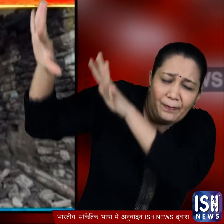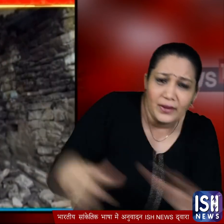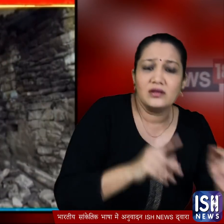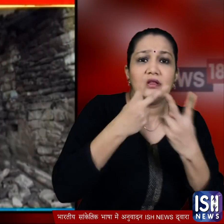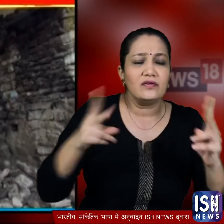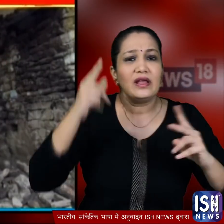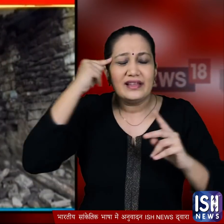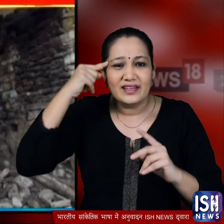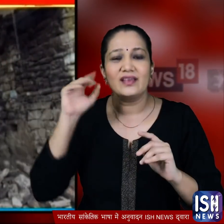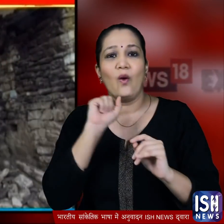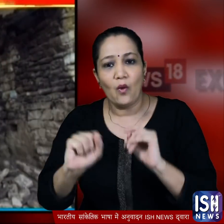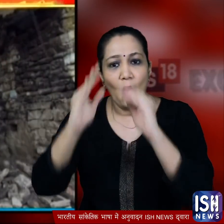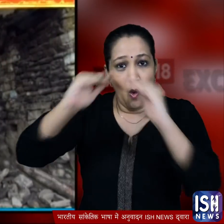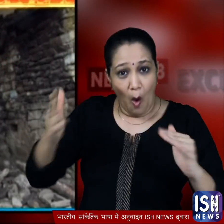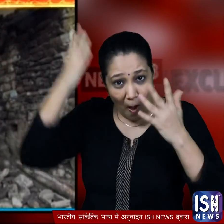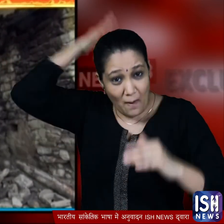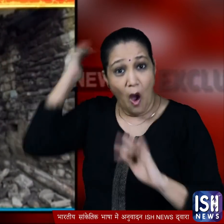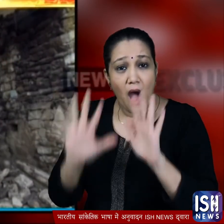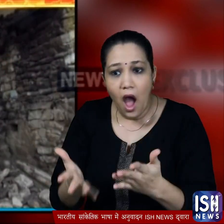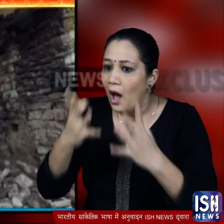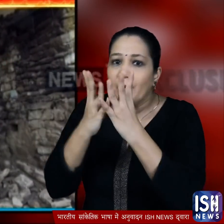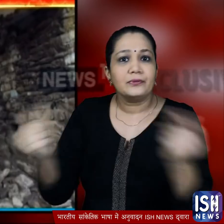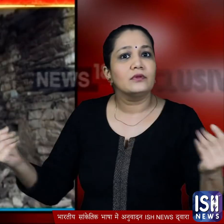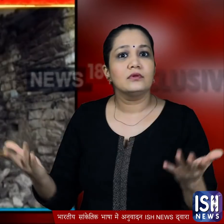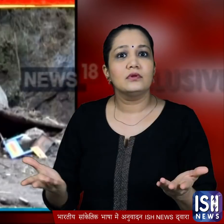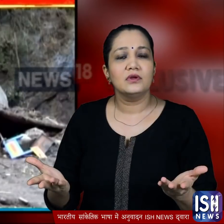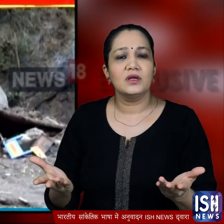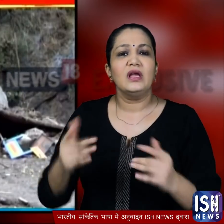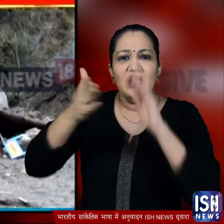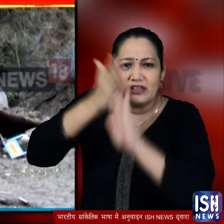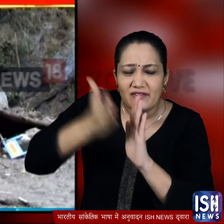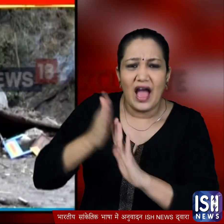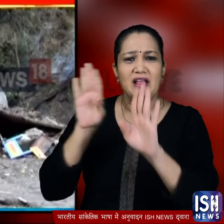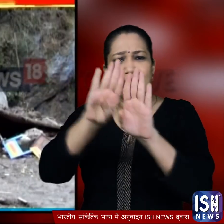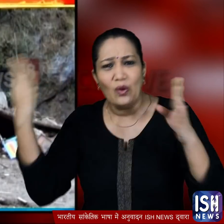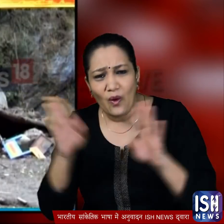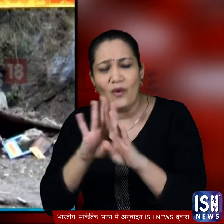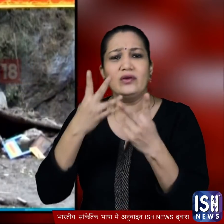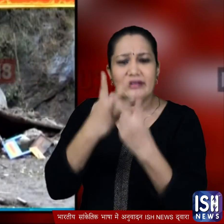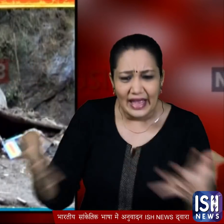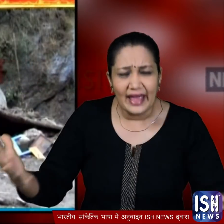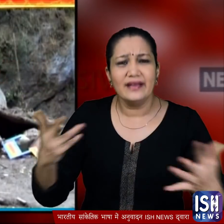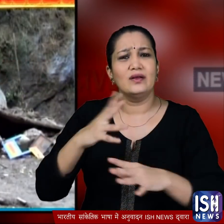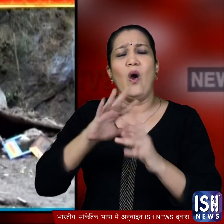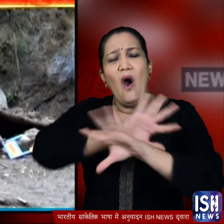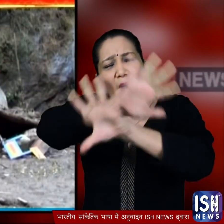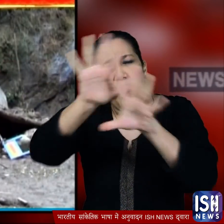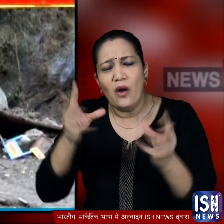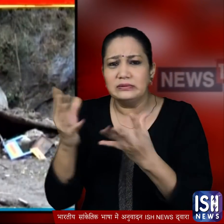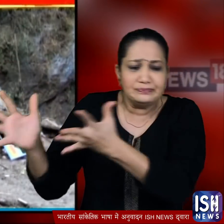कि ये पता लगाना भी मुश्किल हो गया कि कभी वहाँ पर खुशाल परिवार रहा करते थे दीवार, दर्वाजे, घर में मौझूद सामान, सब कुछ